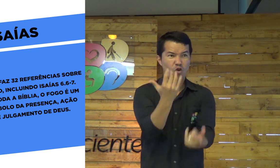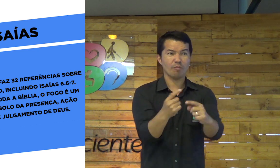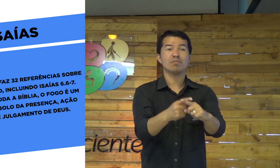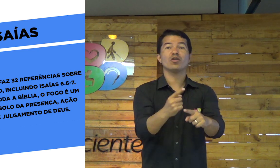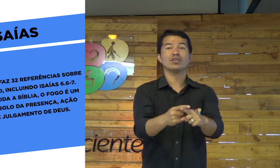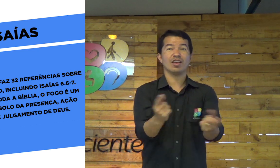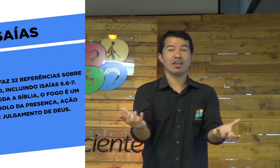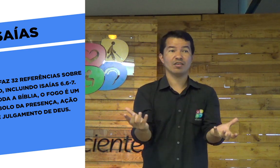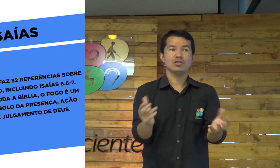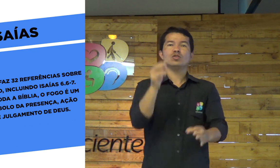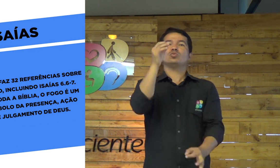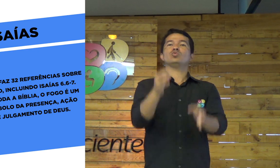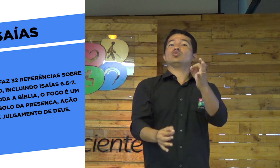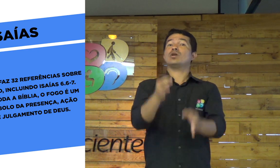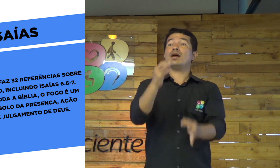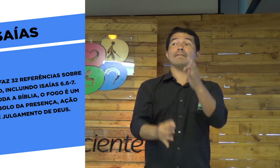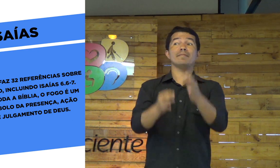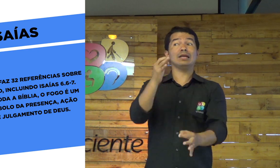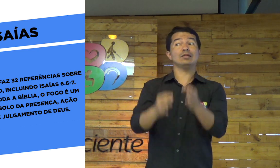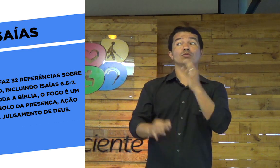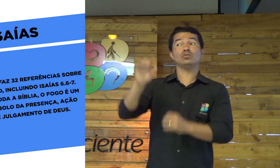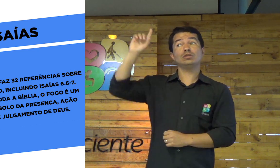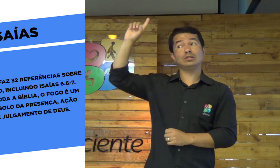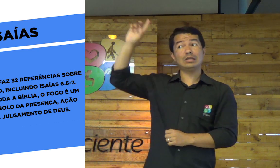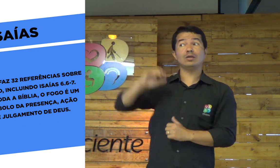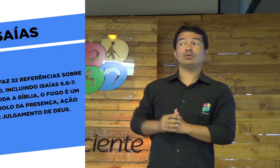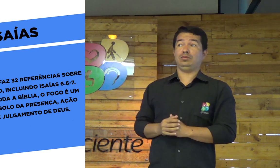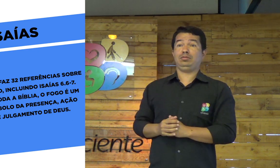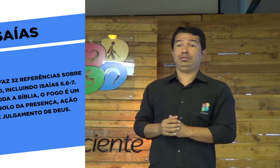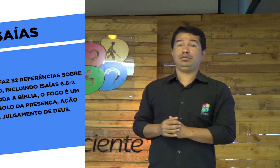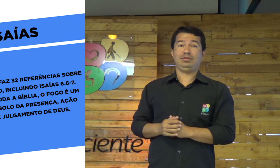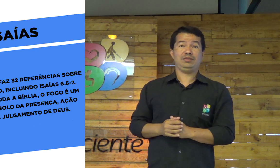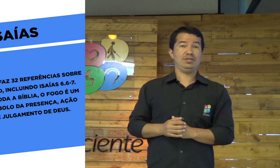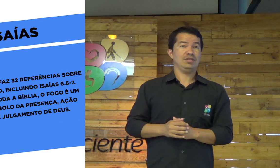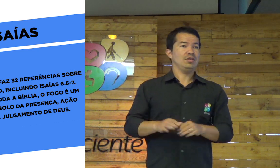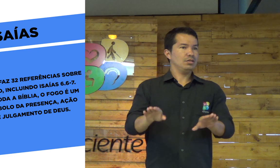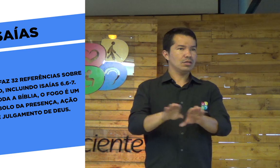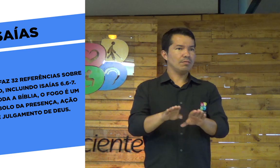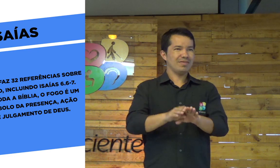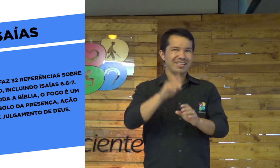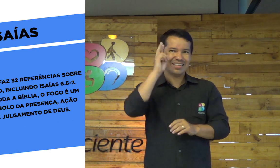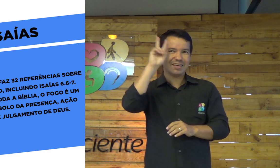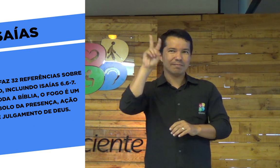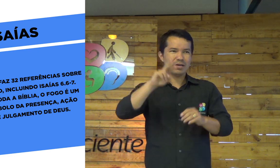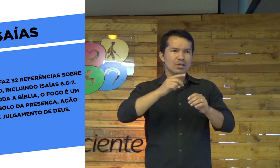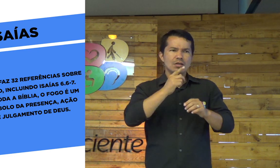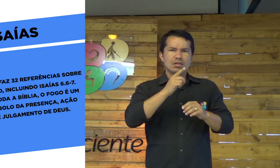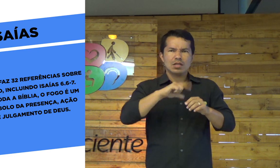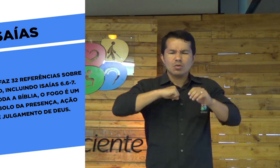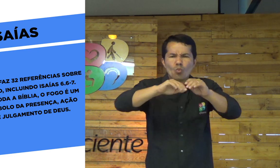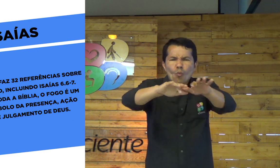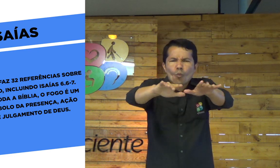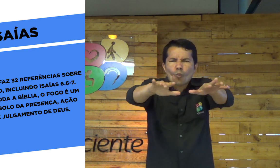Você sabe o que ali que tinha aquele fogo? O que significa? Era o julgamento de Deus. Também lembra...